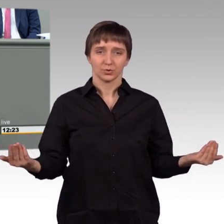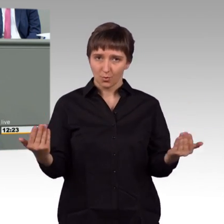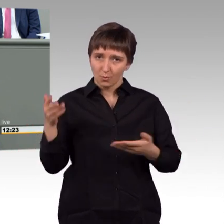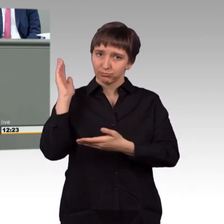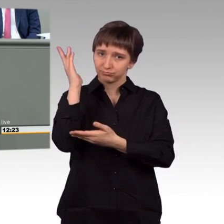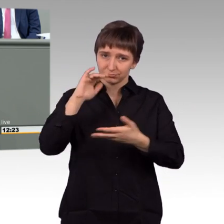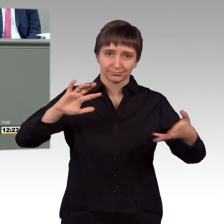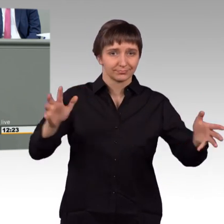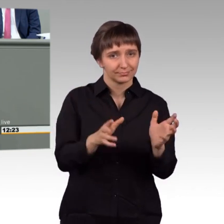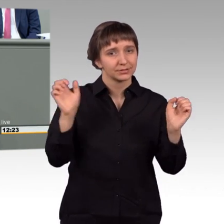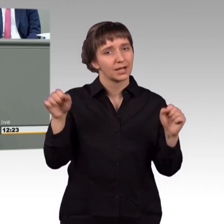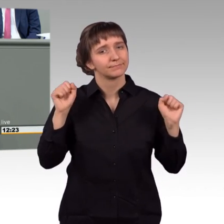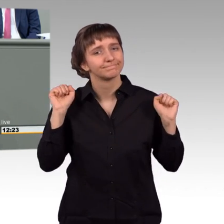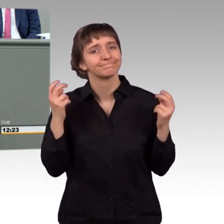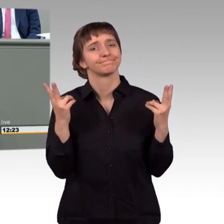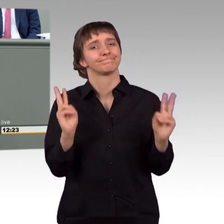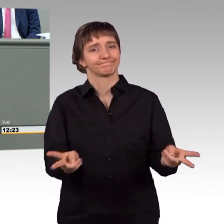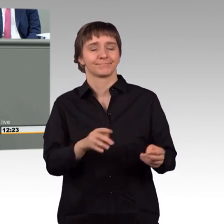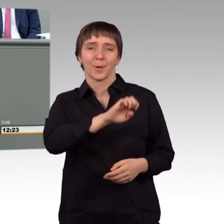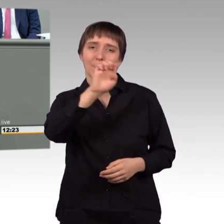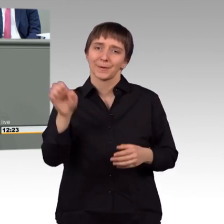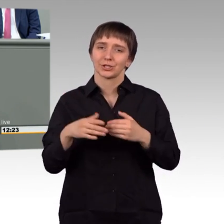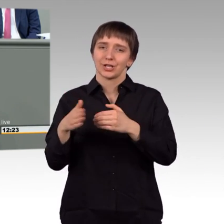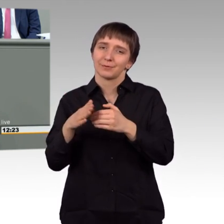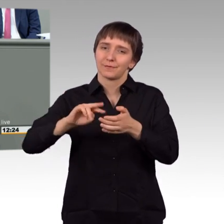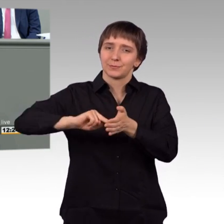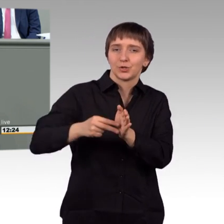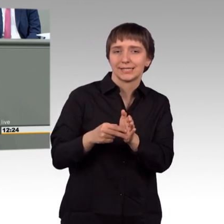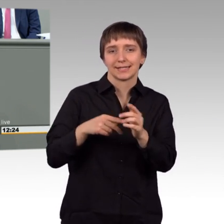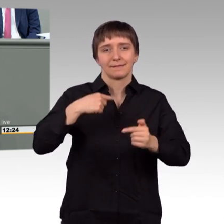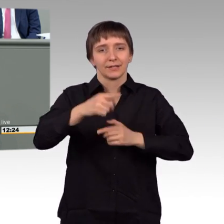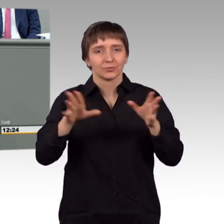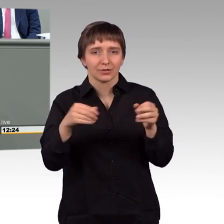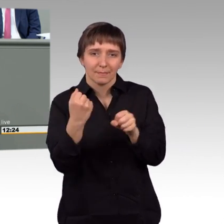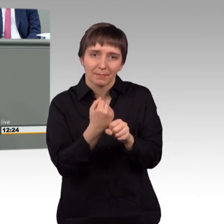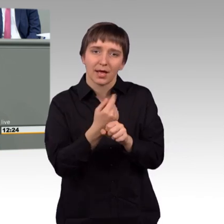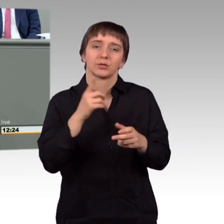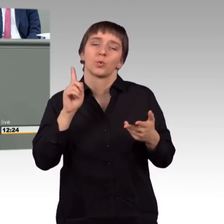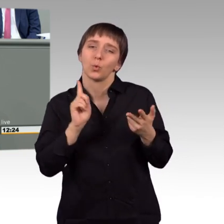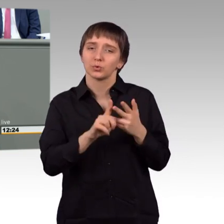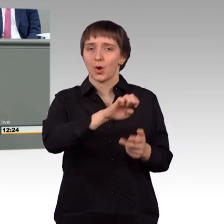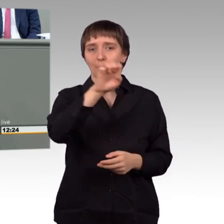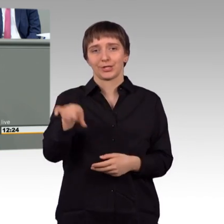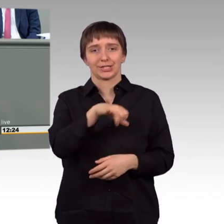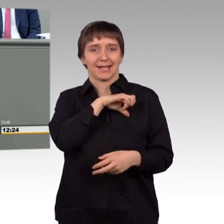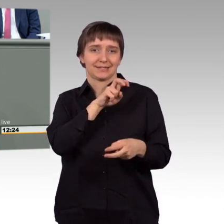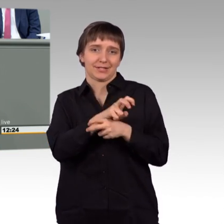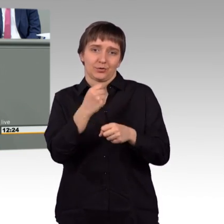europäische Nachbarschaftspolitik, Entwicklungszusammenarbeit und europäische Interessenvertretung leisten. Dafür werbe ich, dafür steht die Union.